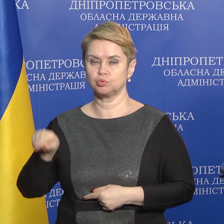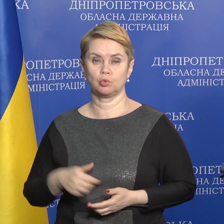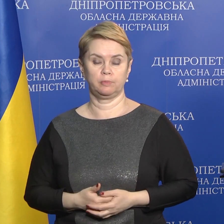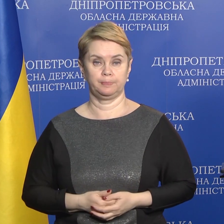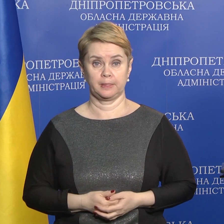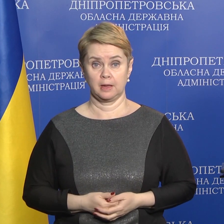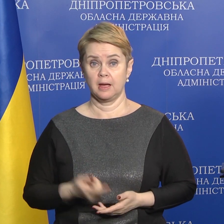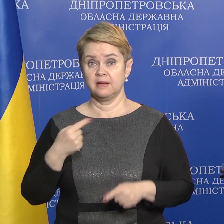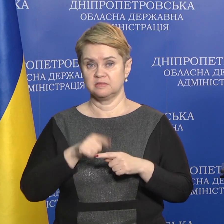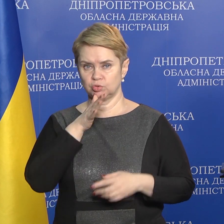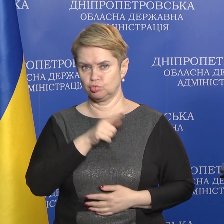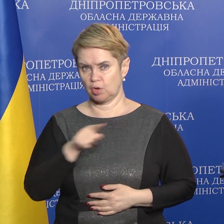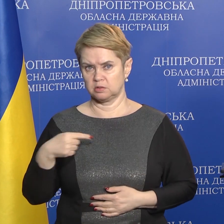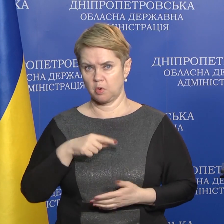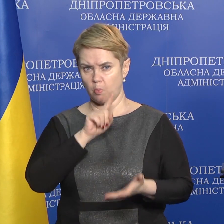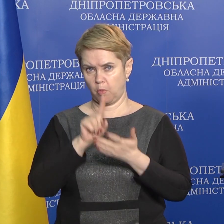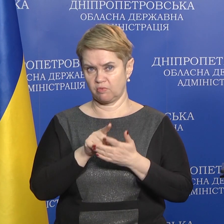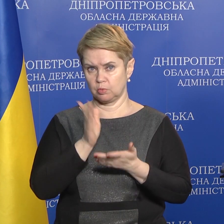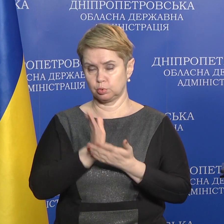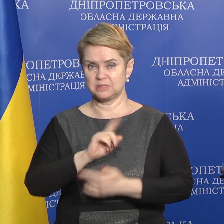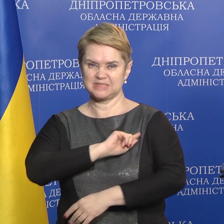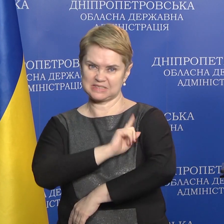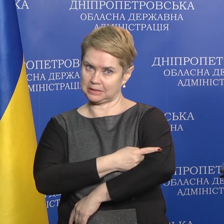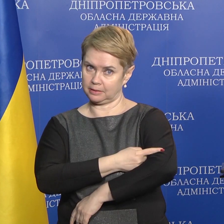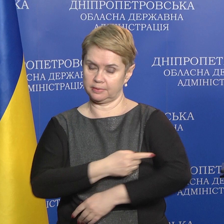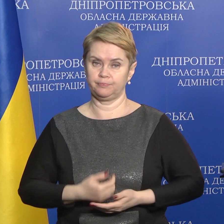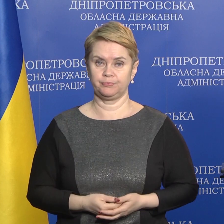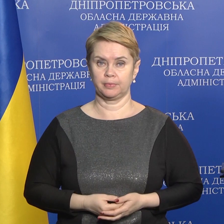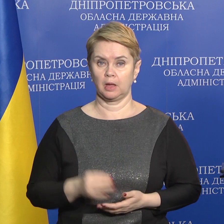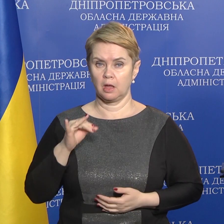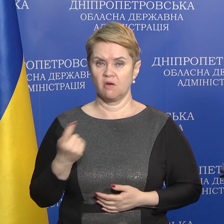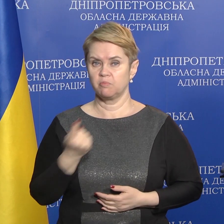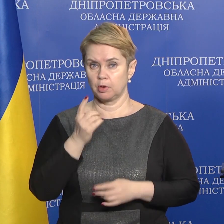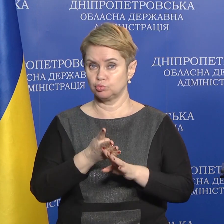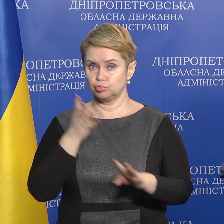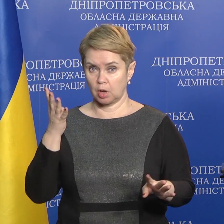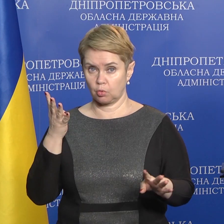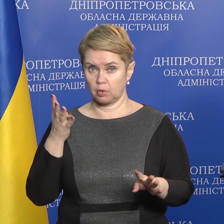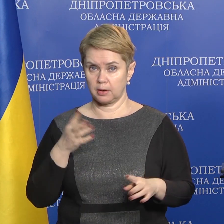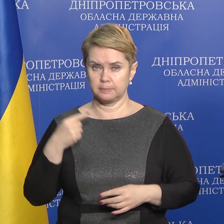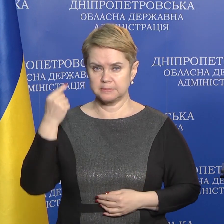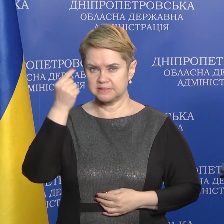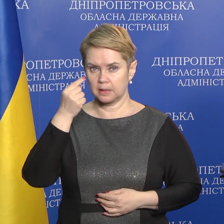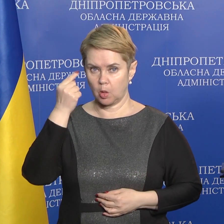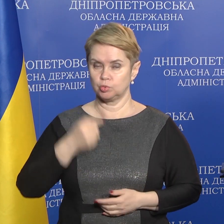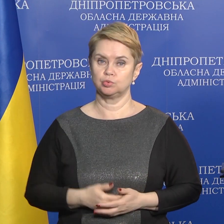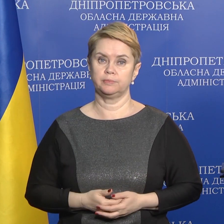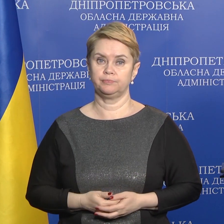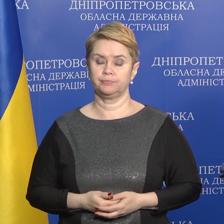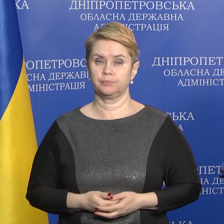В цей час ми повинні бути сильними і в першу чергу психологічно.